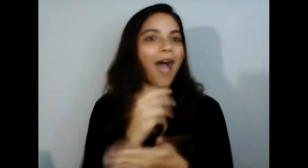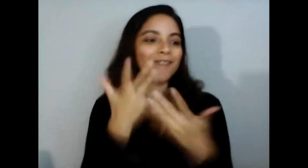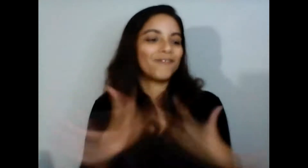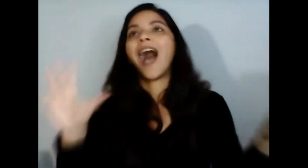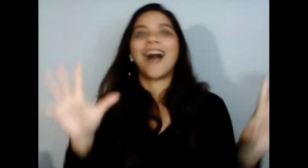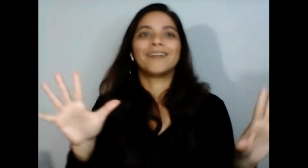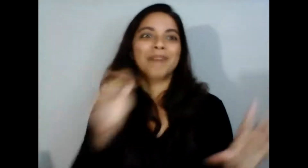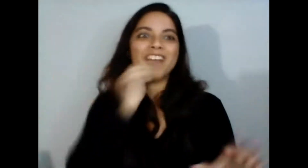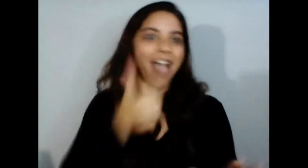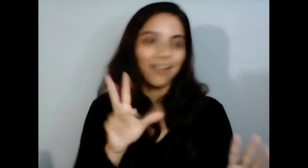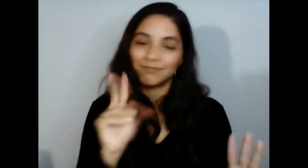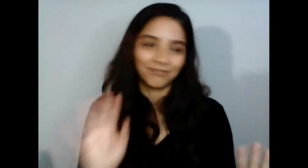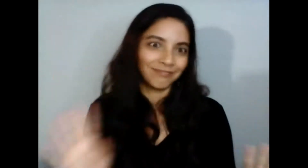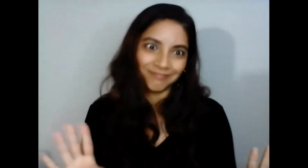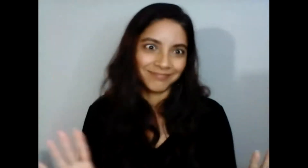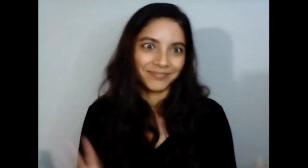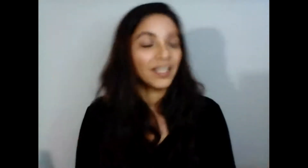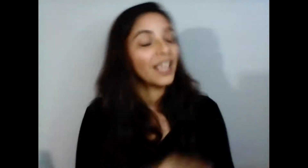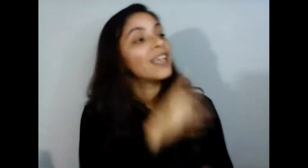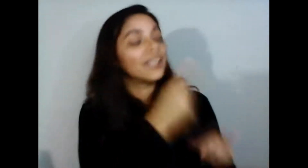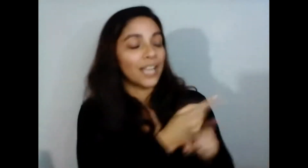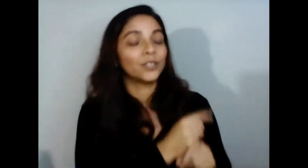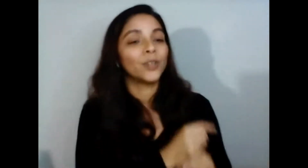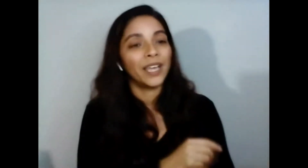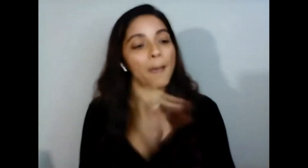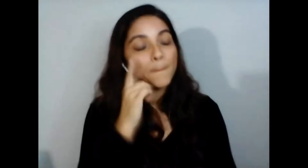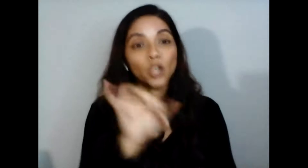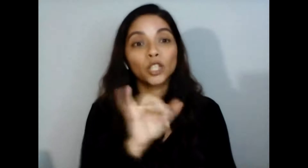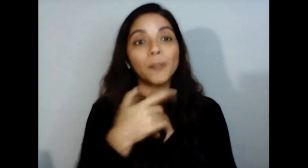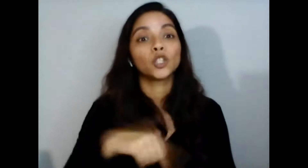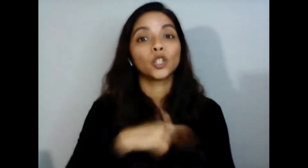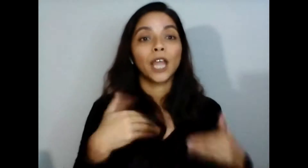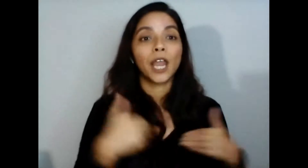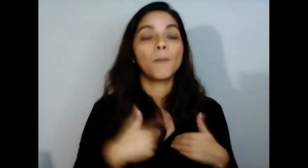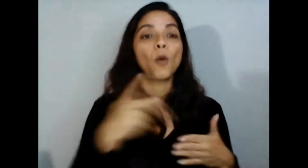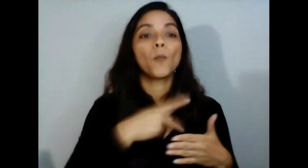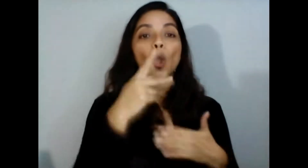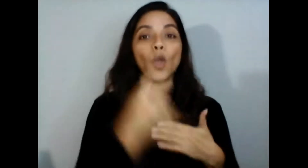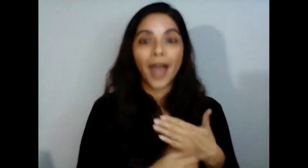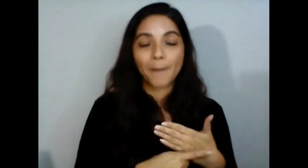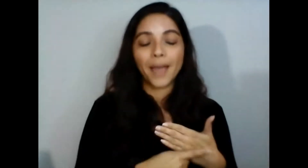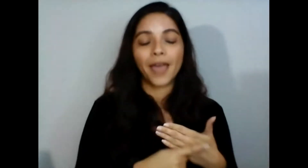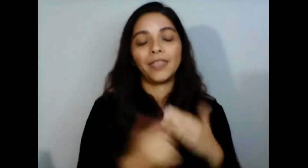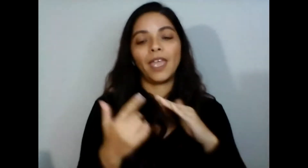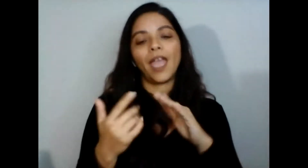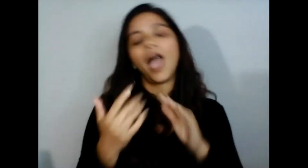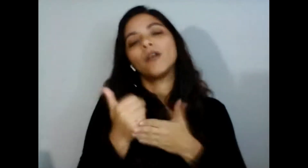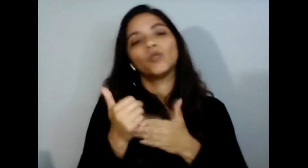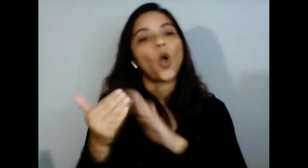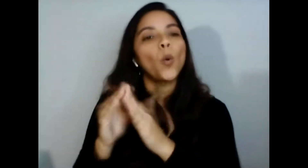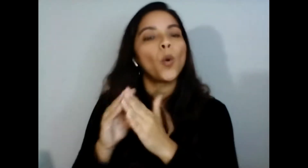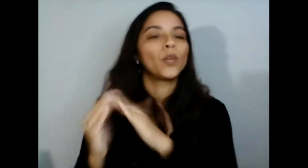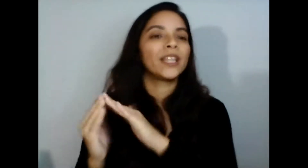programa de embajadores comunitarios que que mencioné que hay por ejemplo un estipendio para